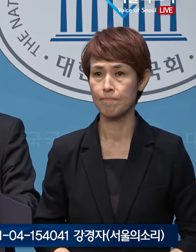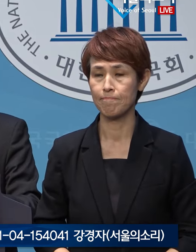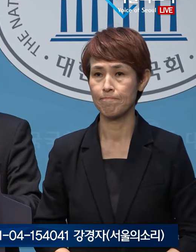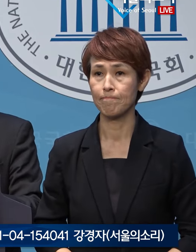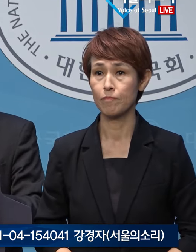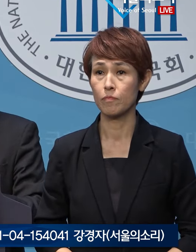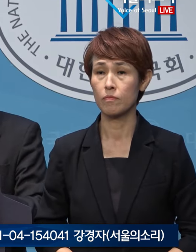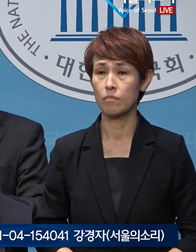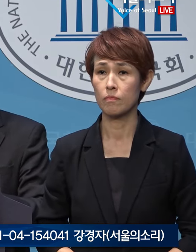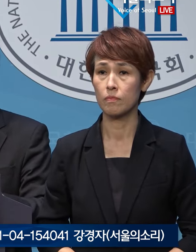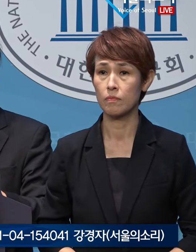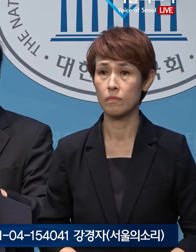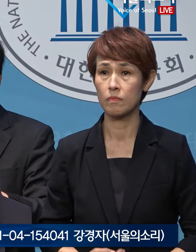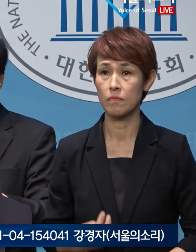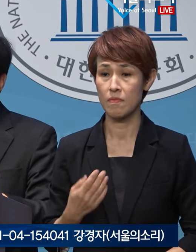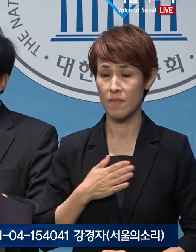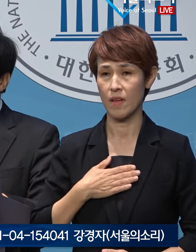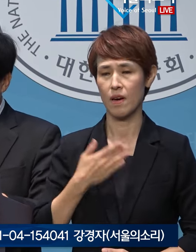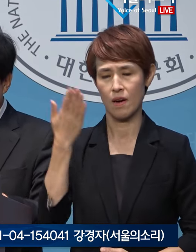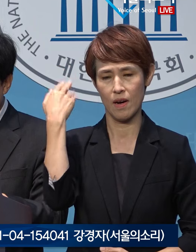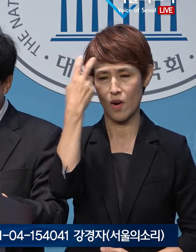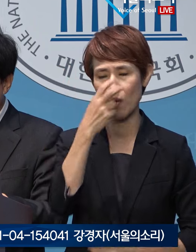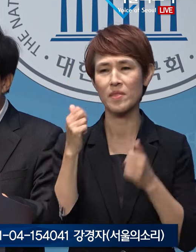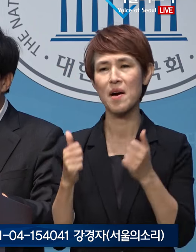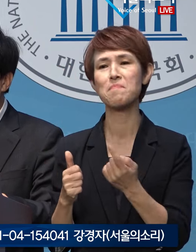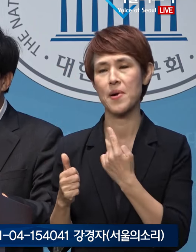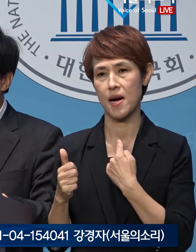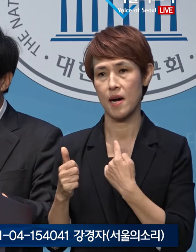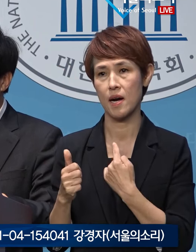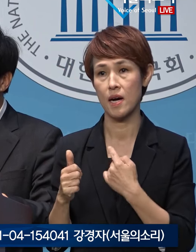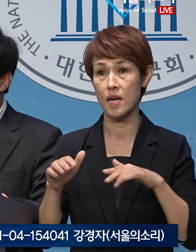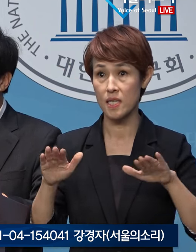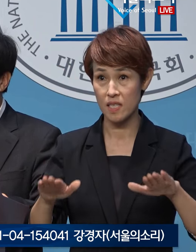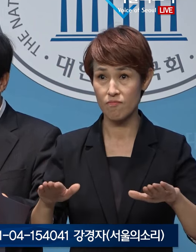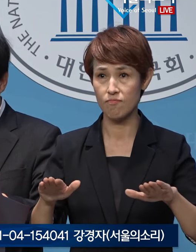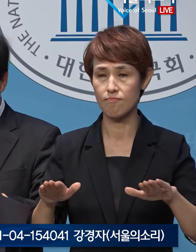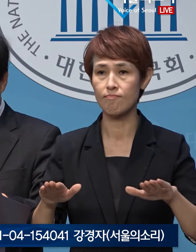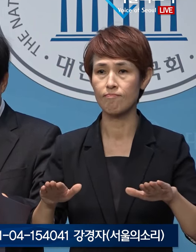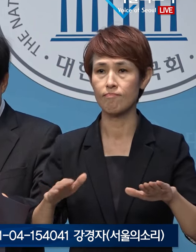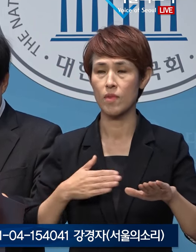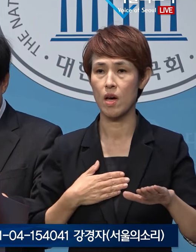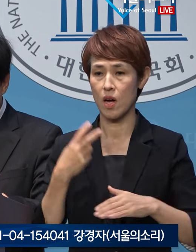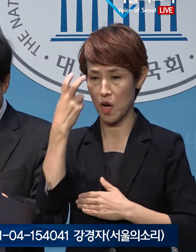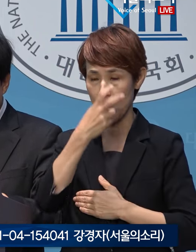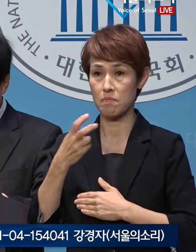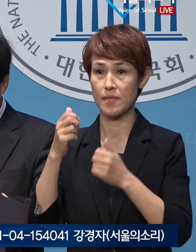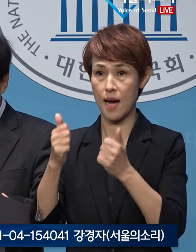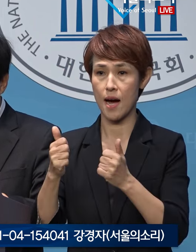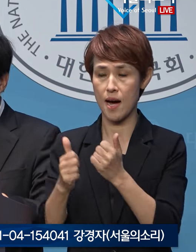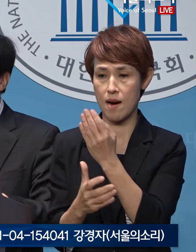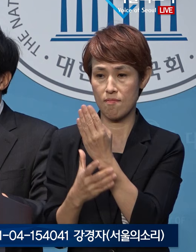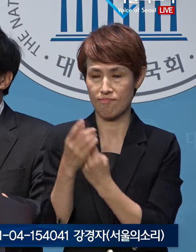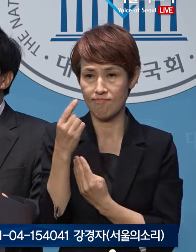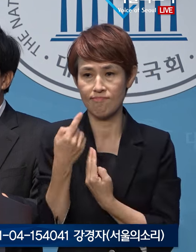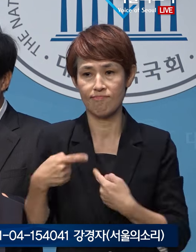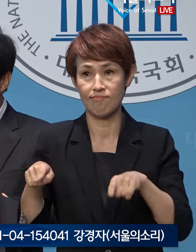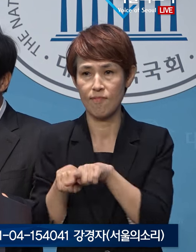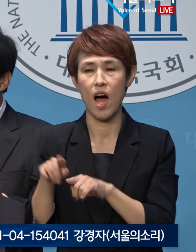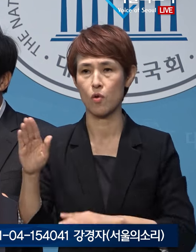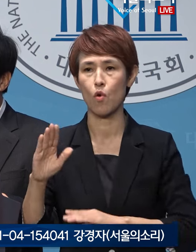얼마 전까지 검사했던 저는 이제 검사 동일체가 아니라 국민의 뜻만 따르는